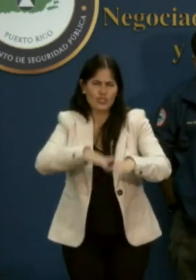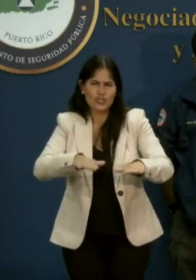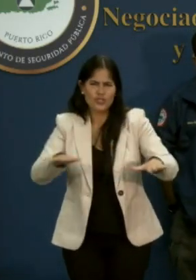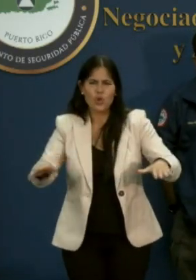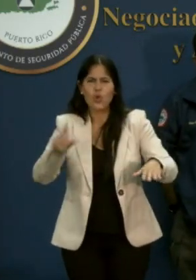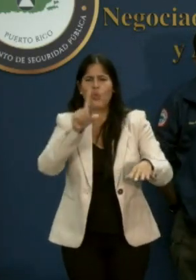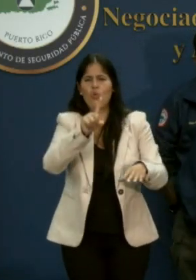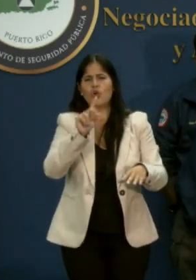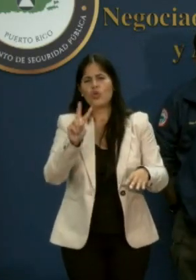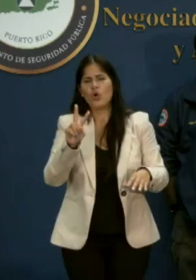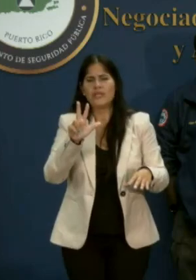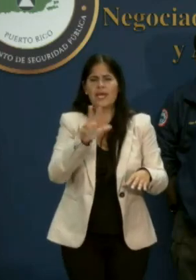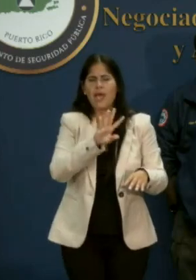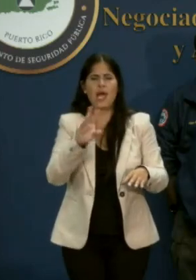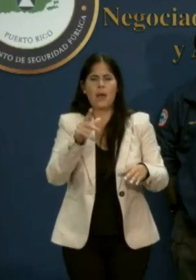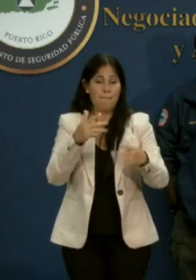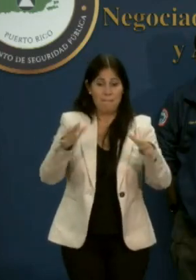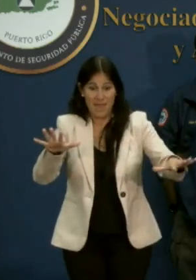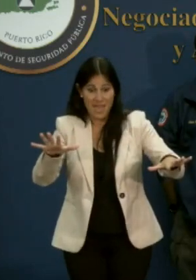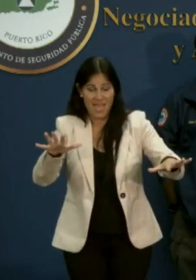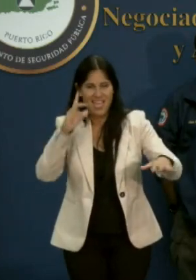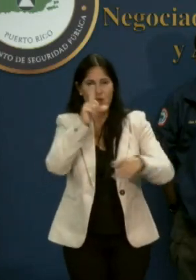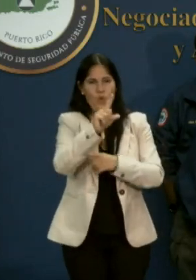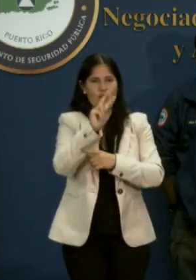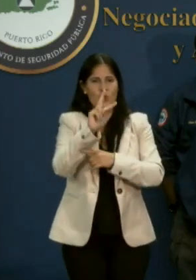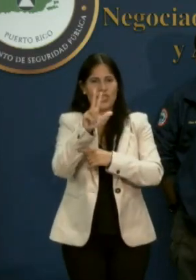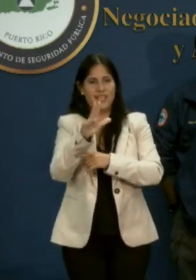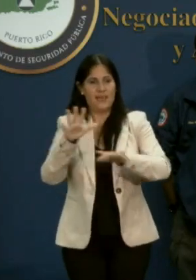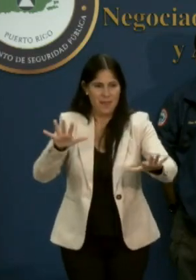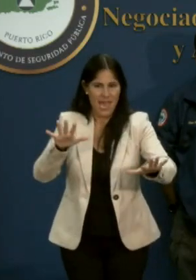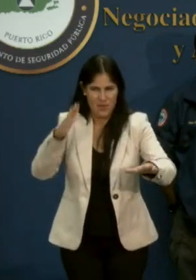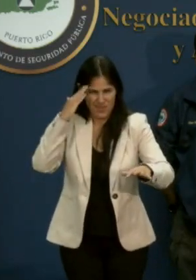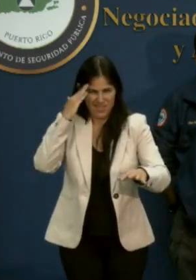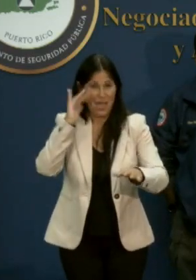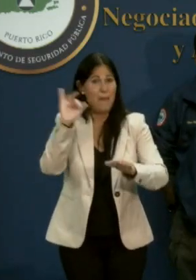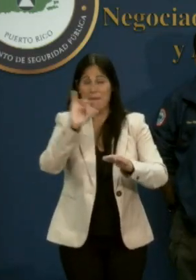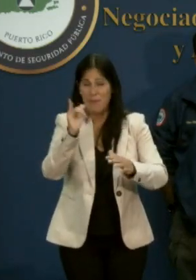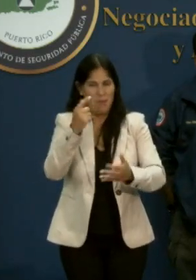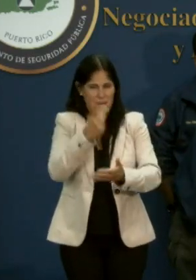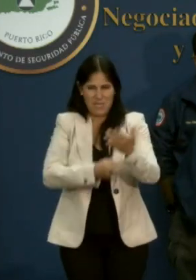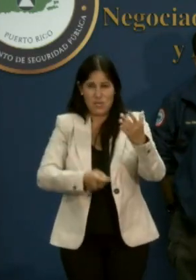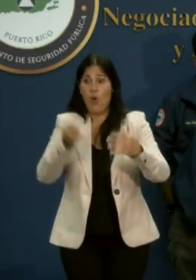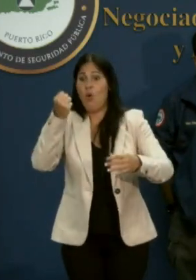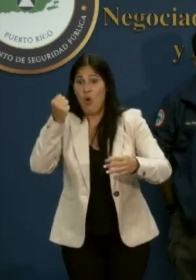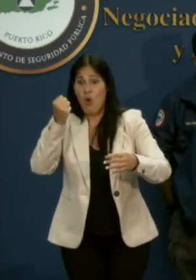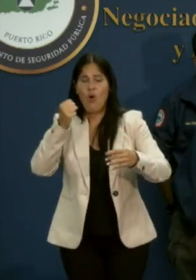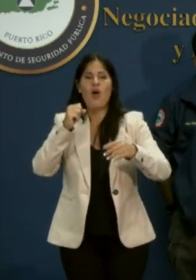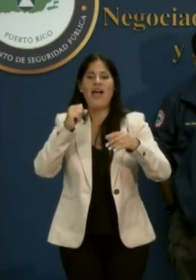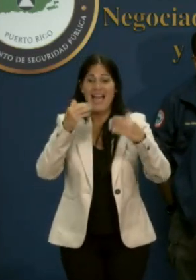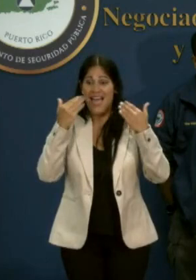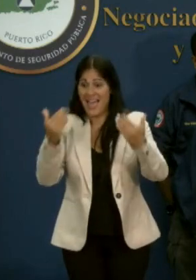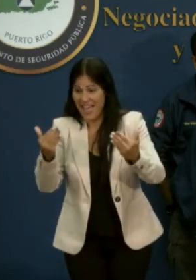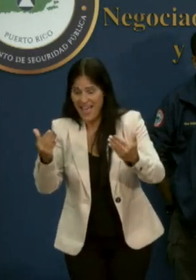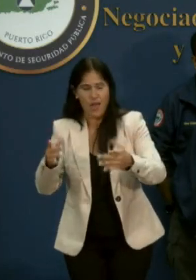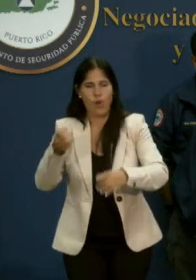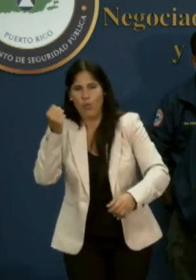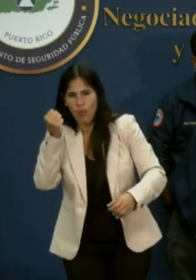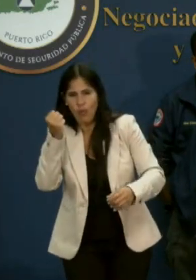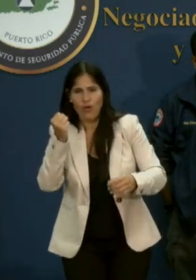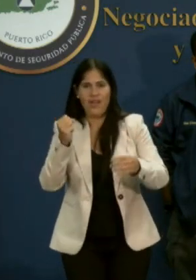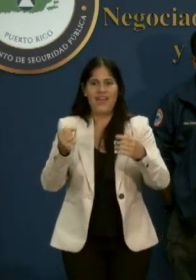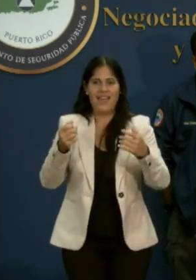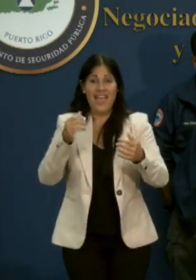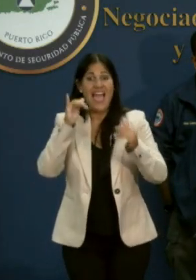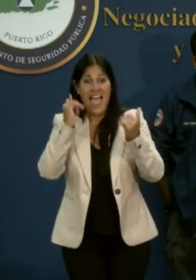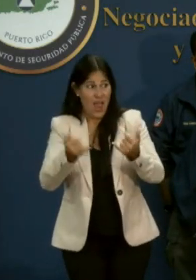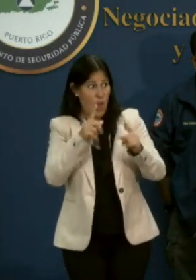Que la orden de congelación viene y congela el precio que está al momento en que se emite la orden de congelación en vigor para